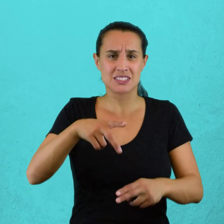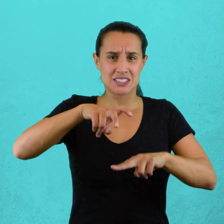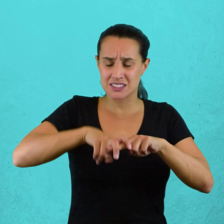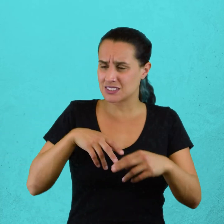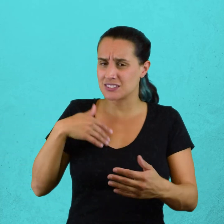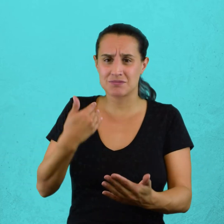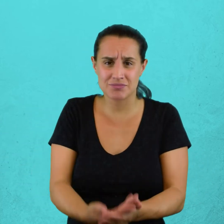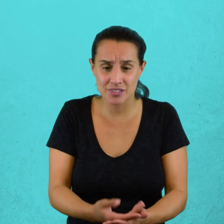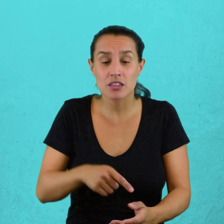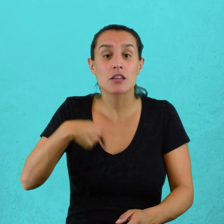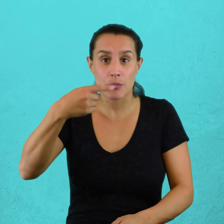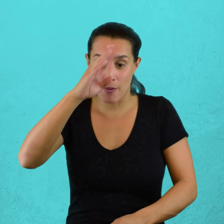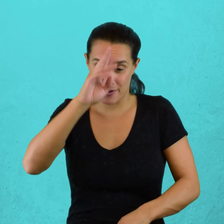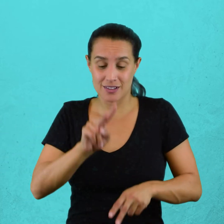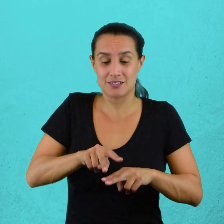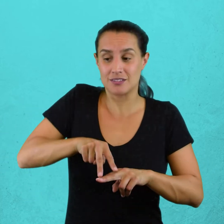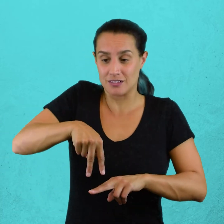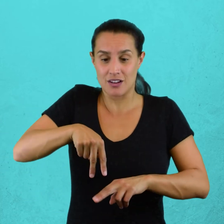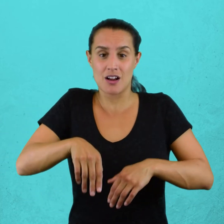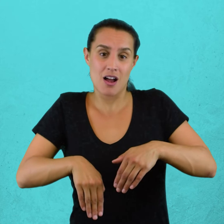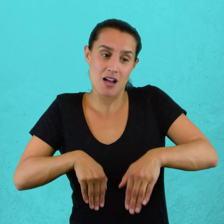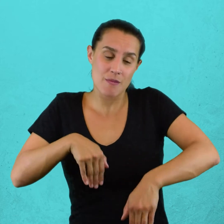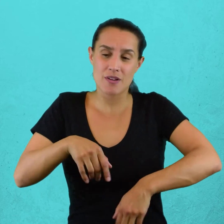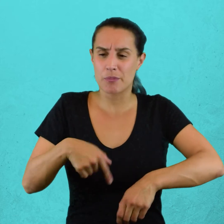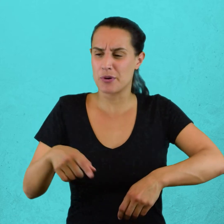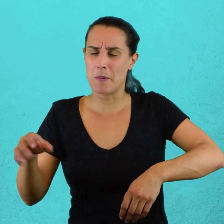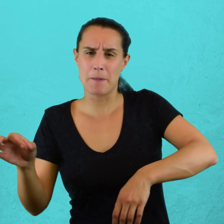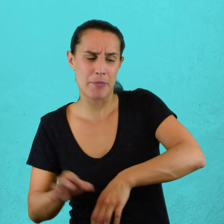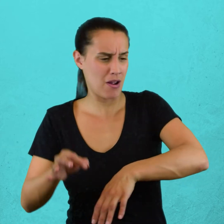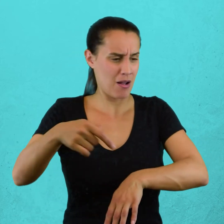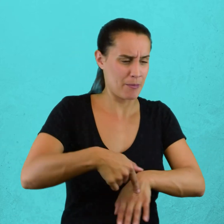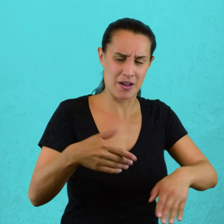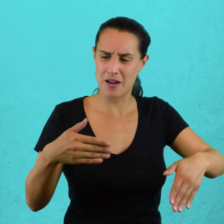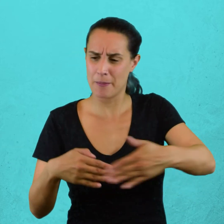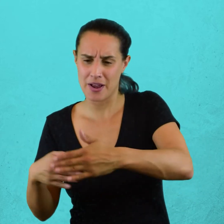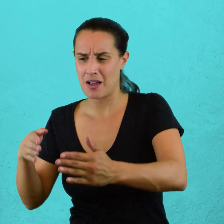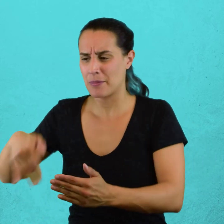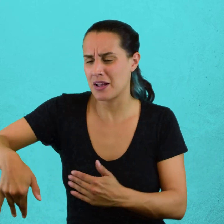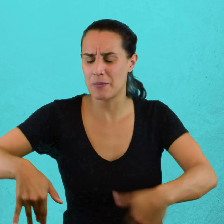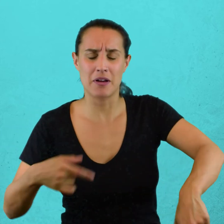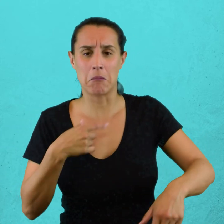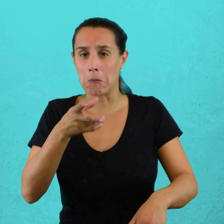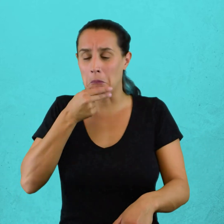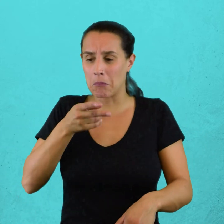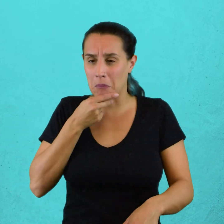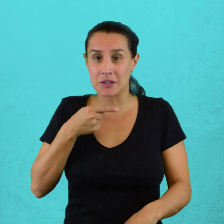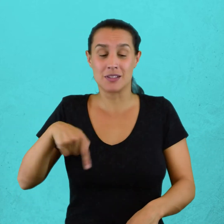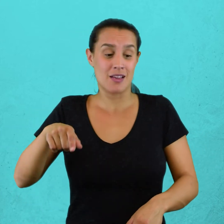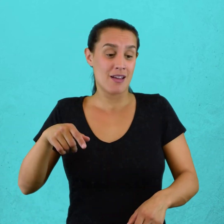chocaban contra todo, por no darse cuenta de los obstáculos. Cuando los lavaban, mugían hasta inyectarse de